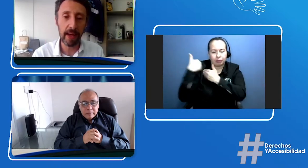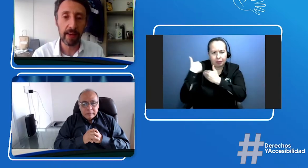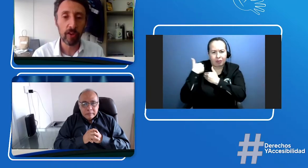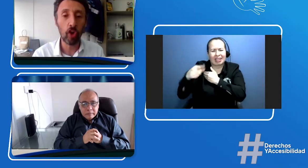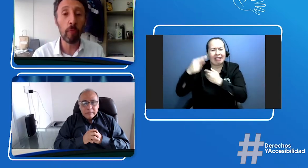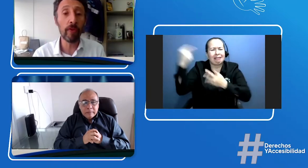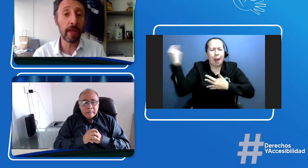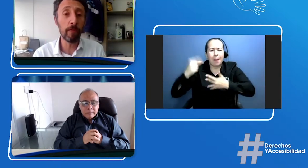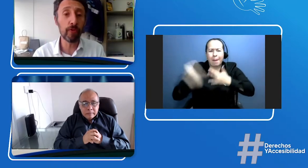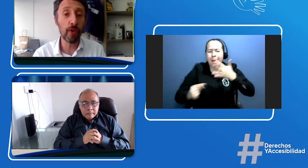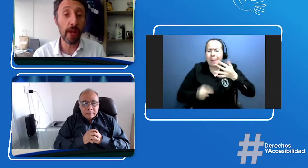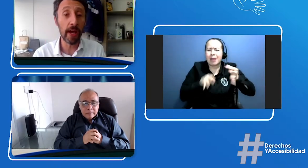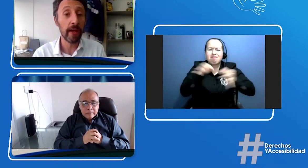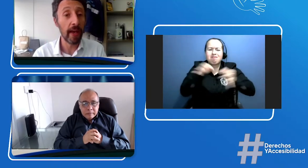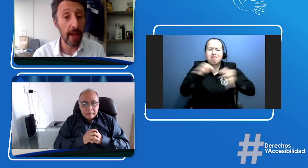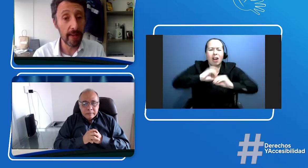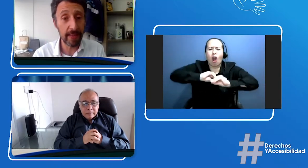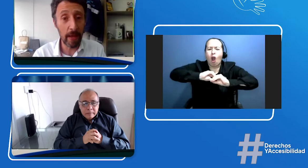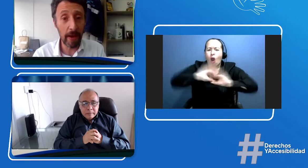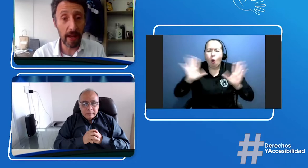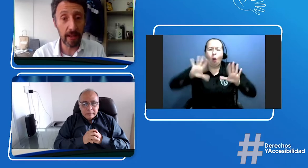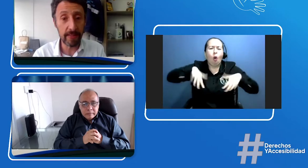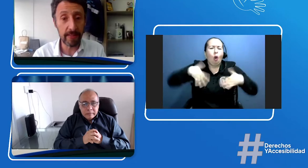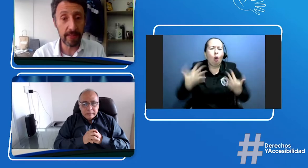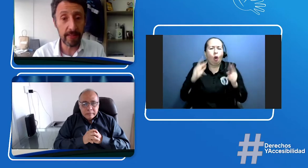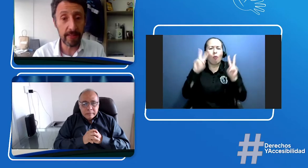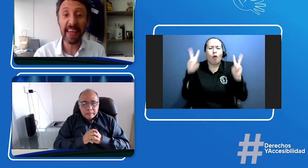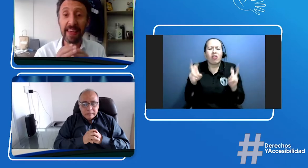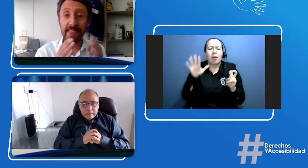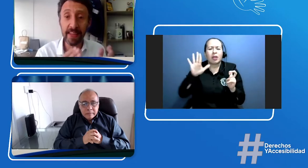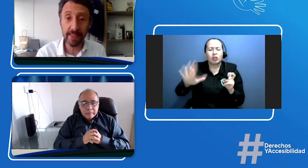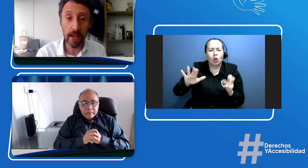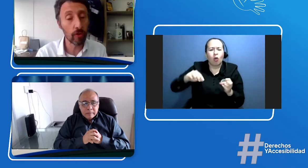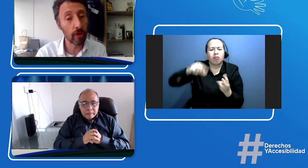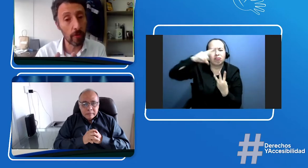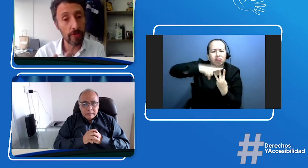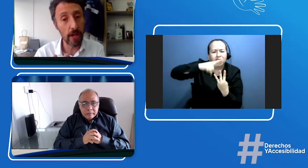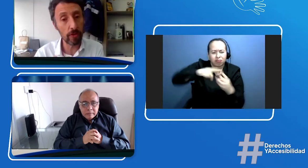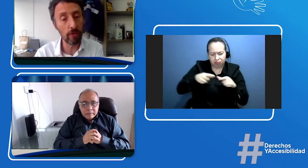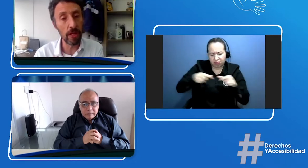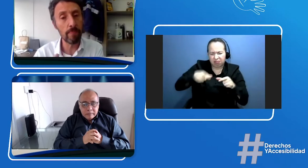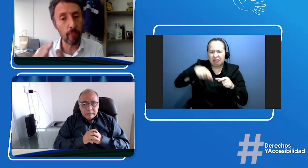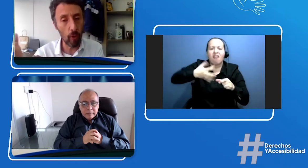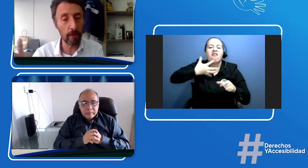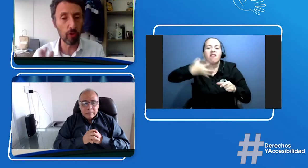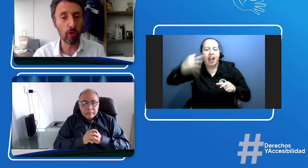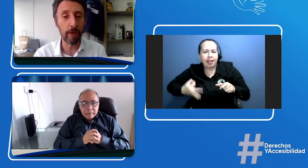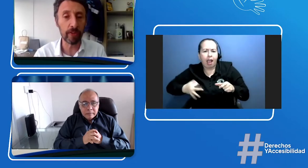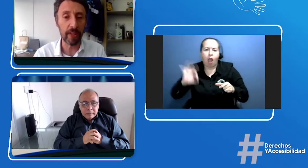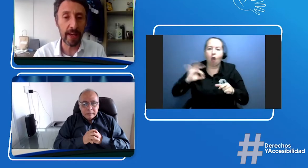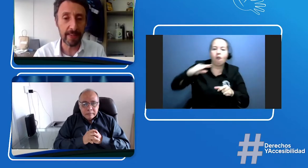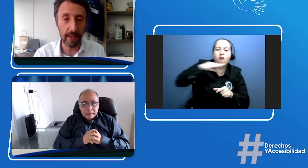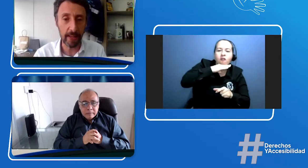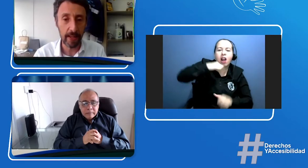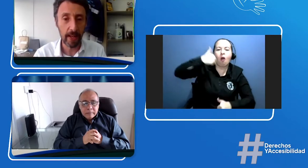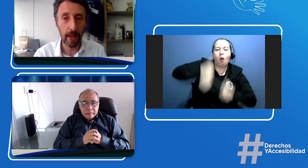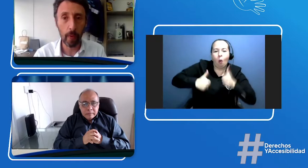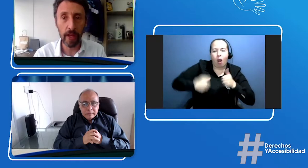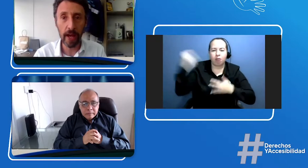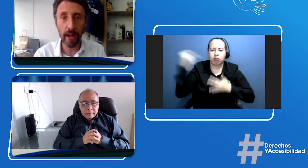cómo es que funciona este tema de las licencias, qué sí es cierto, qué no es cierto y cuáles son los pasos a seguir. Le voy a dar la